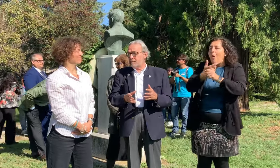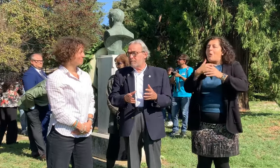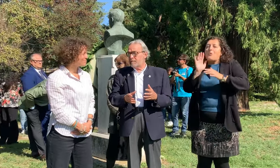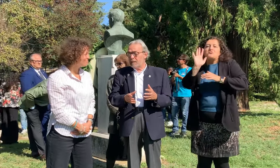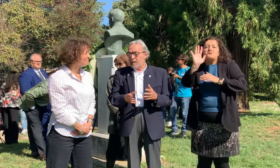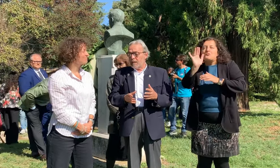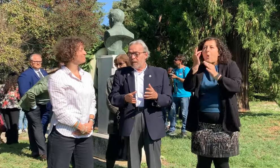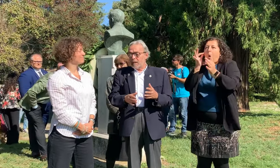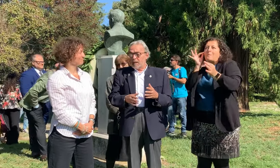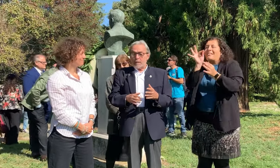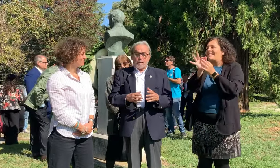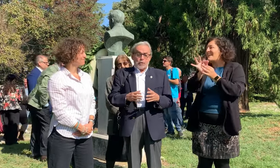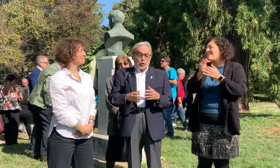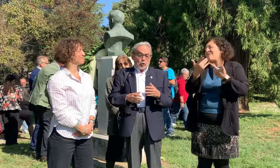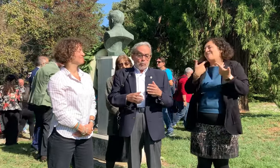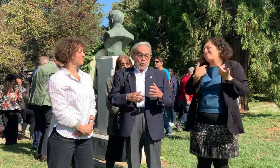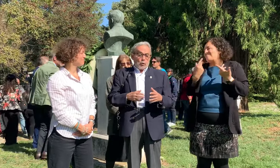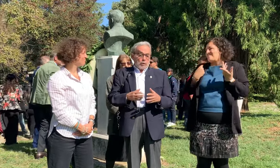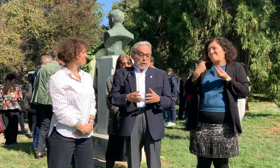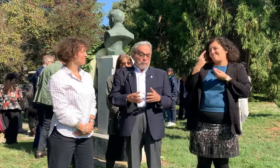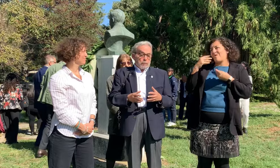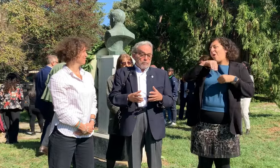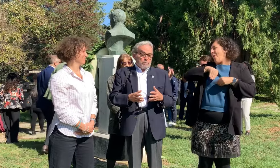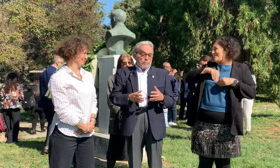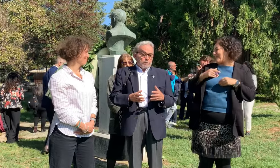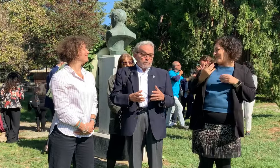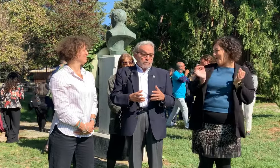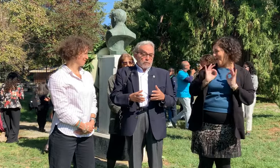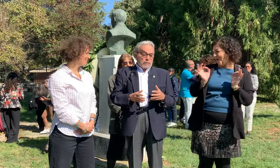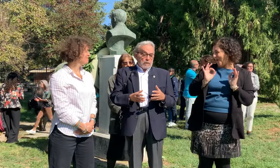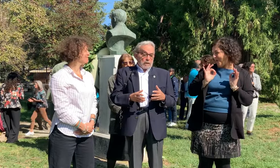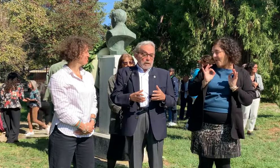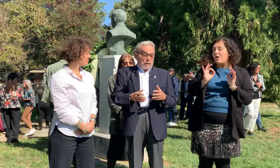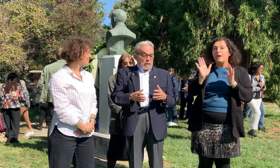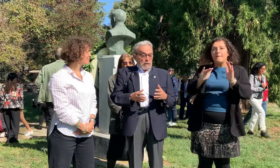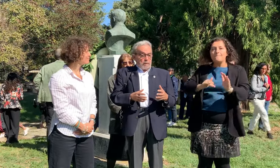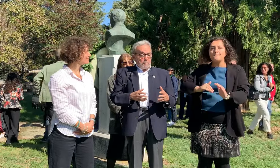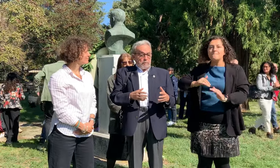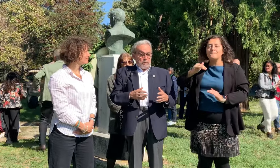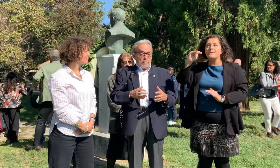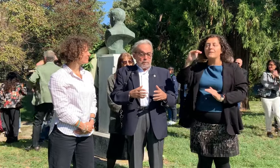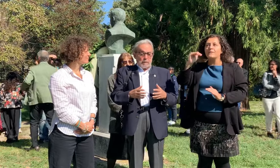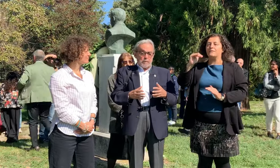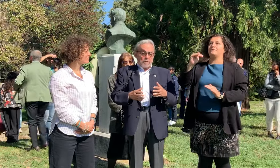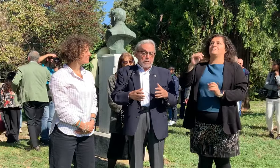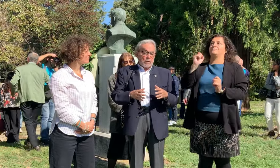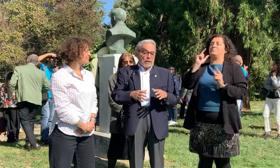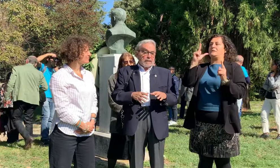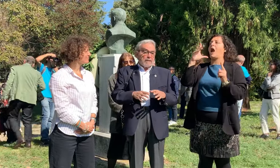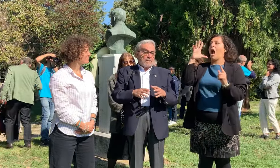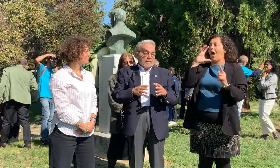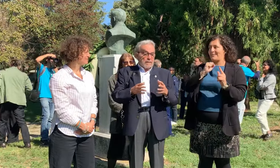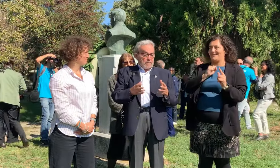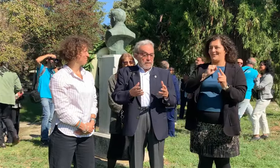L'avevamo capito dopo col tempo e abbiamo visto la grandezza